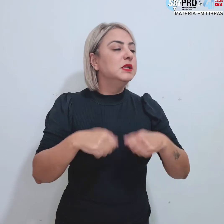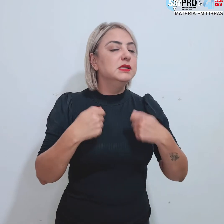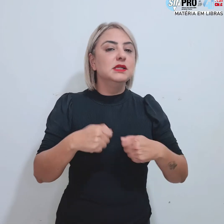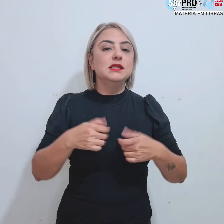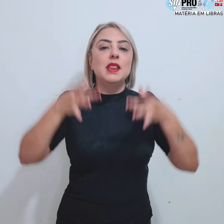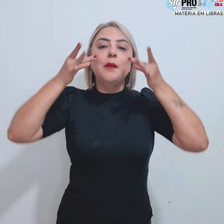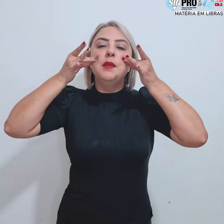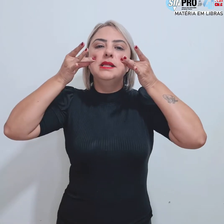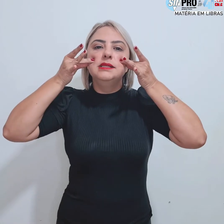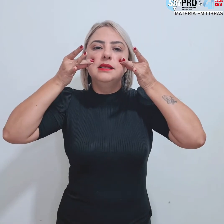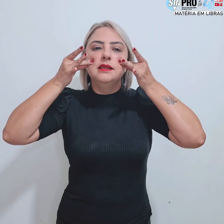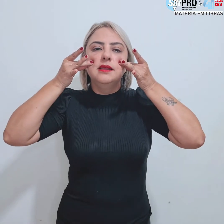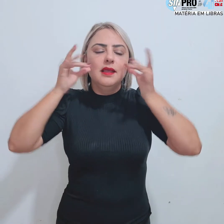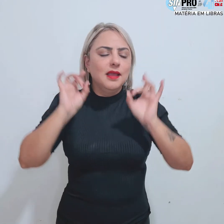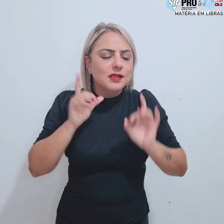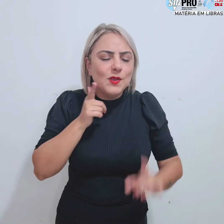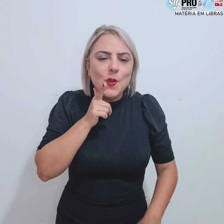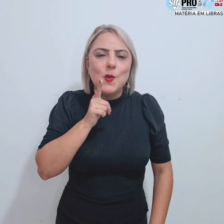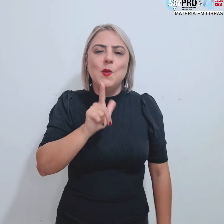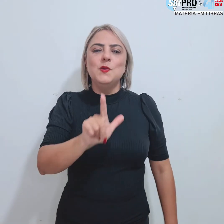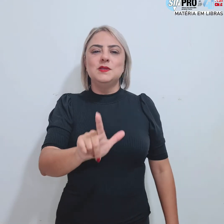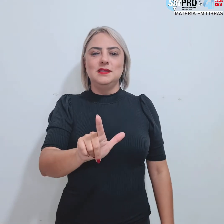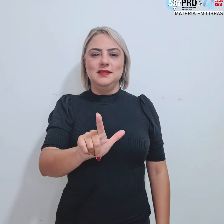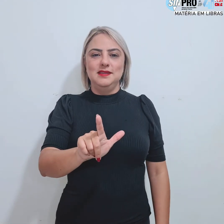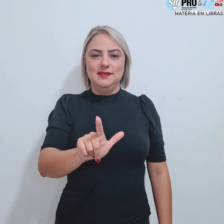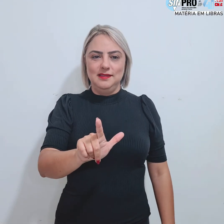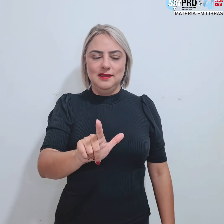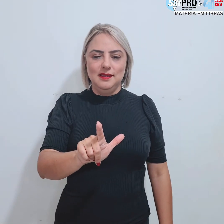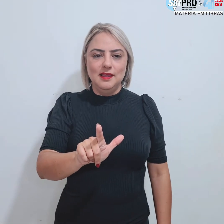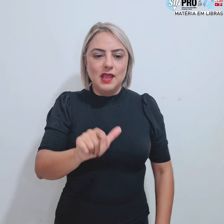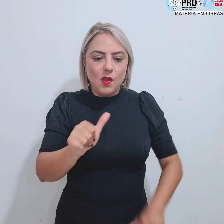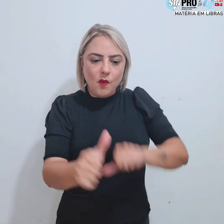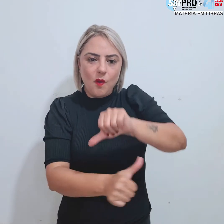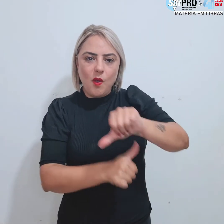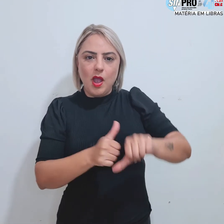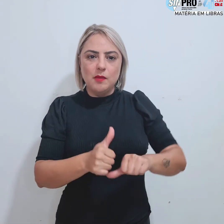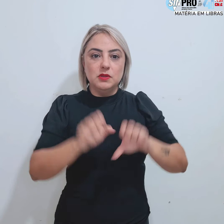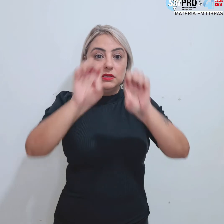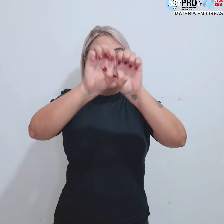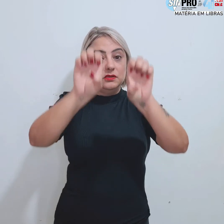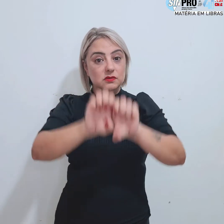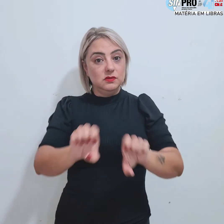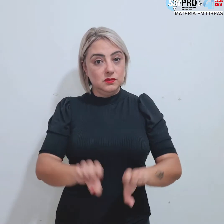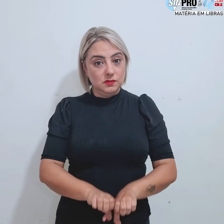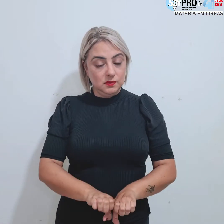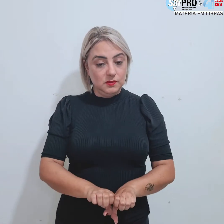precisa da presença. É só conseguirmos isso com a mudança da estrutura.